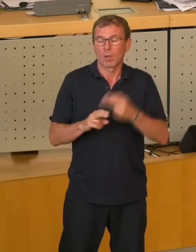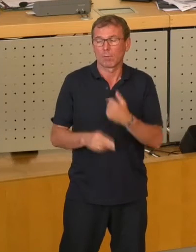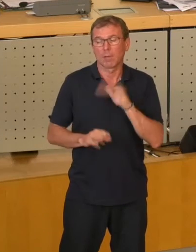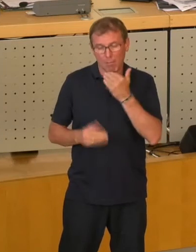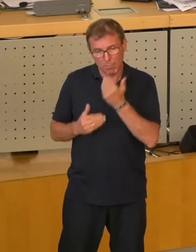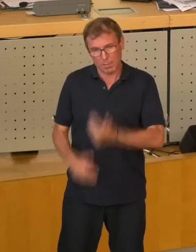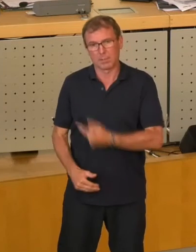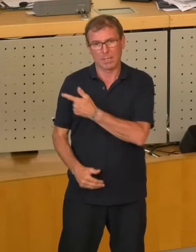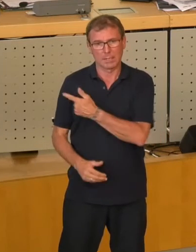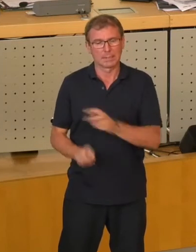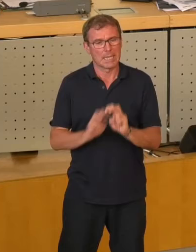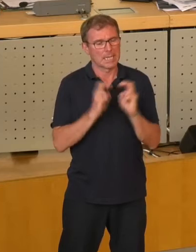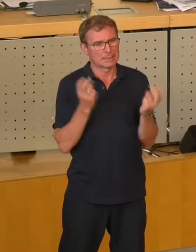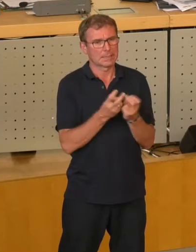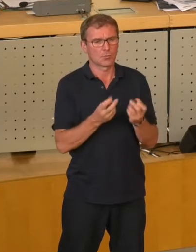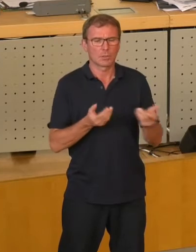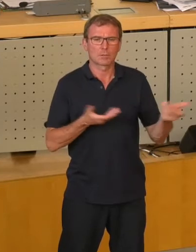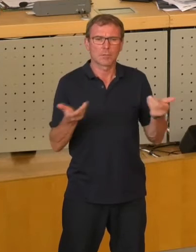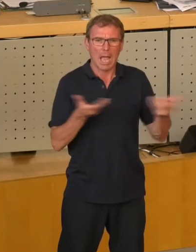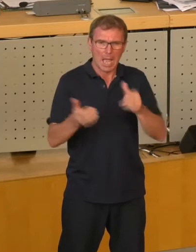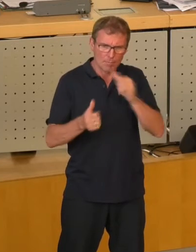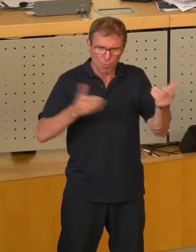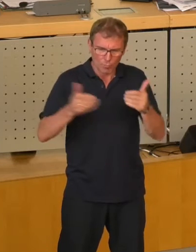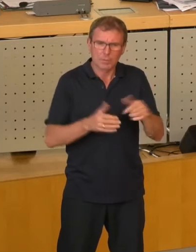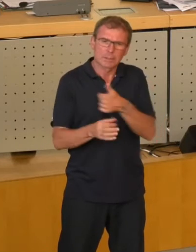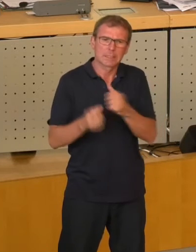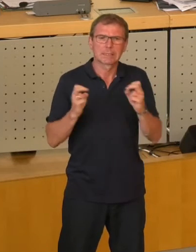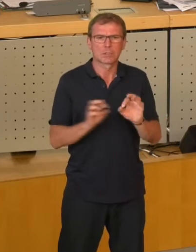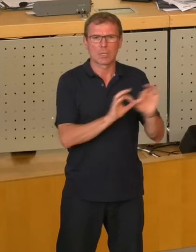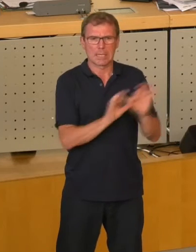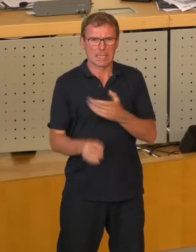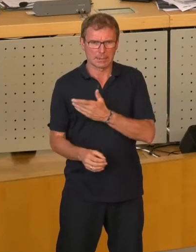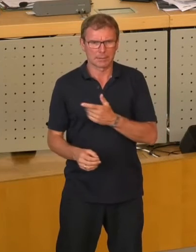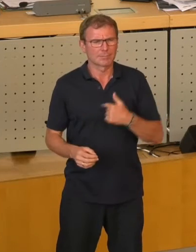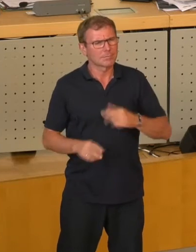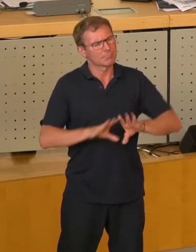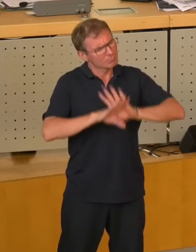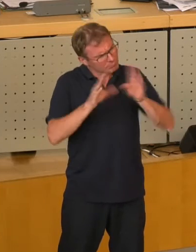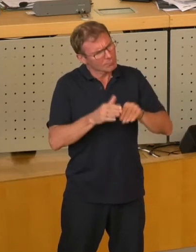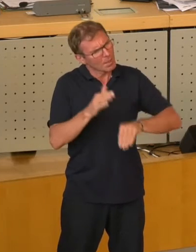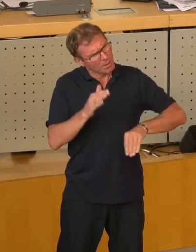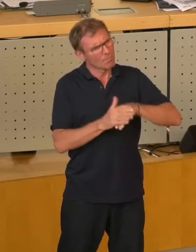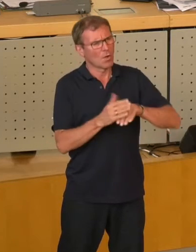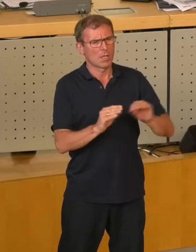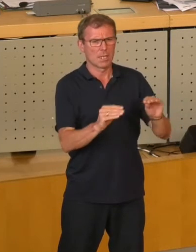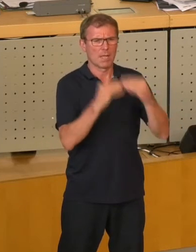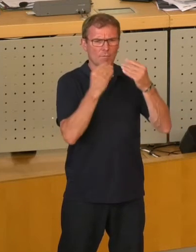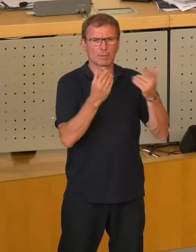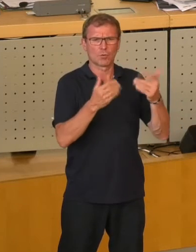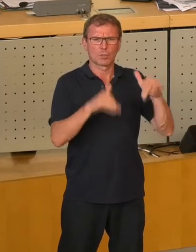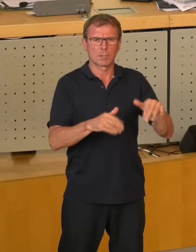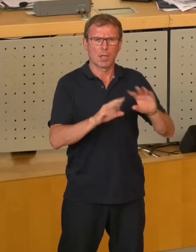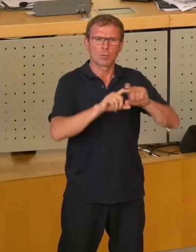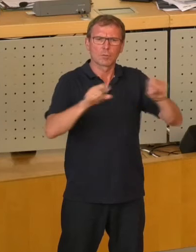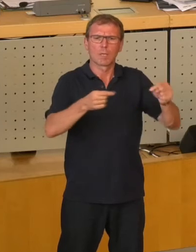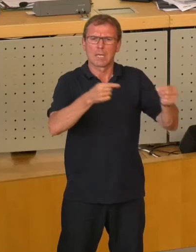danken, dass er die Sitzungen einberufen und geleitet hat, und wir waren zu jeder Zeit wirklich auf dem Stand der Diskussion, und es war eine